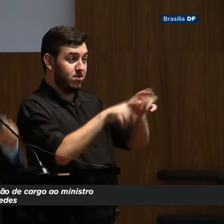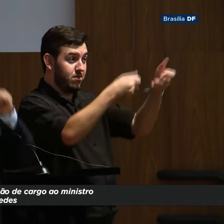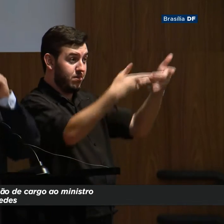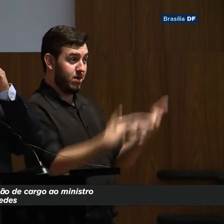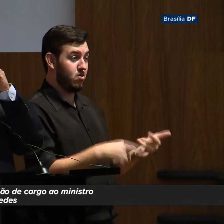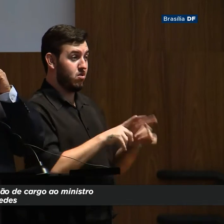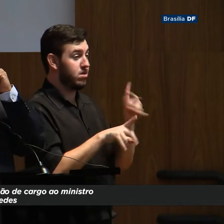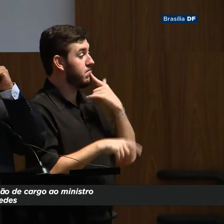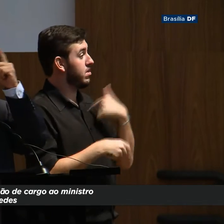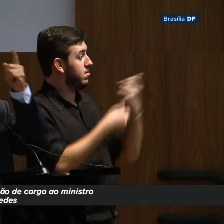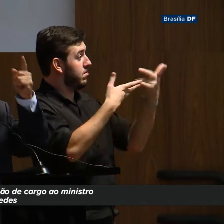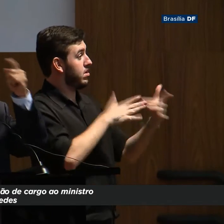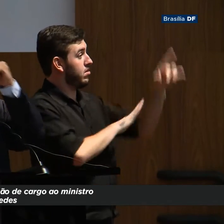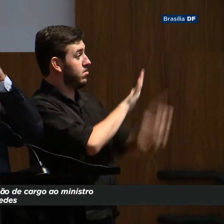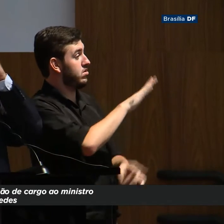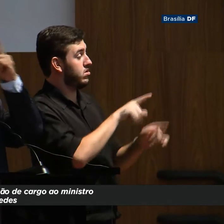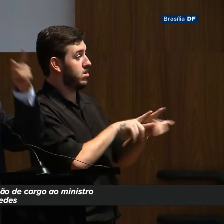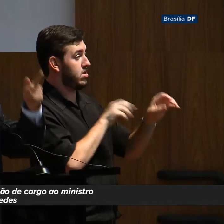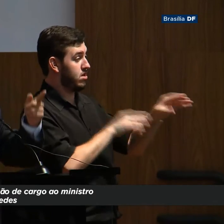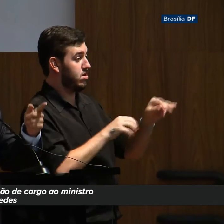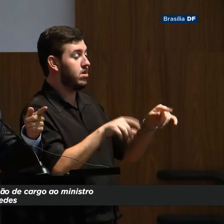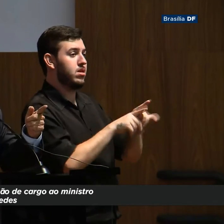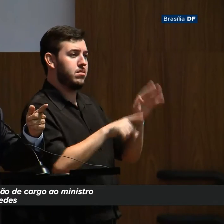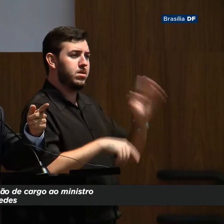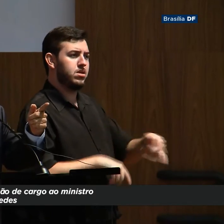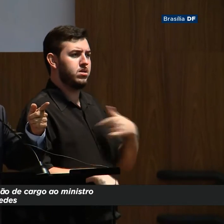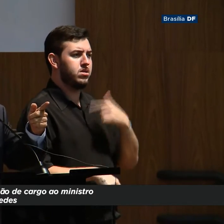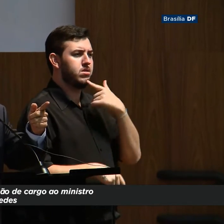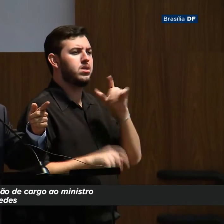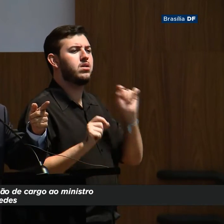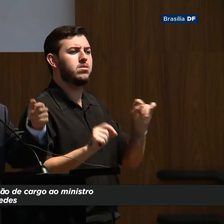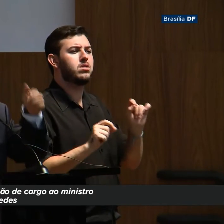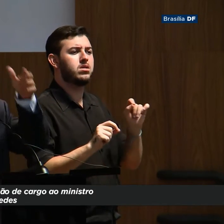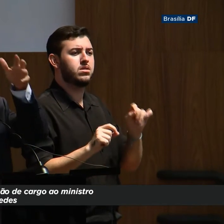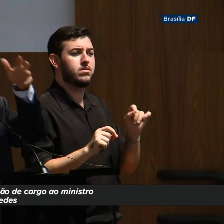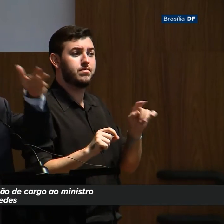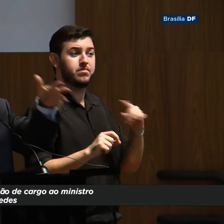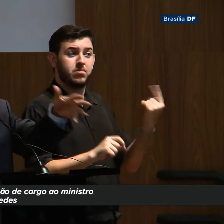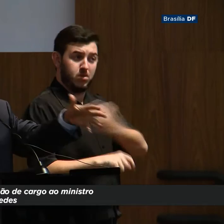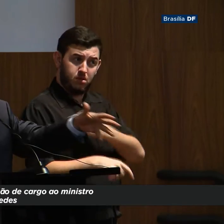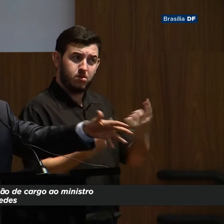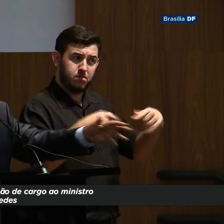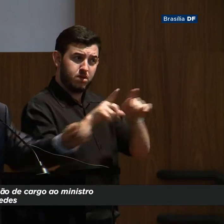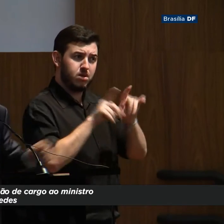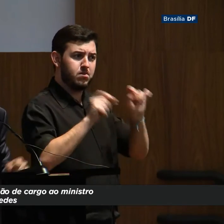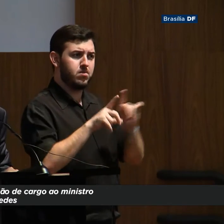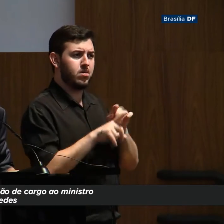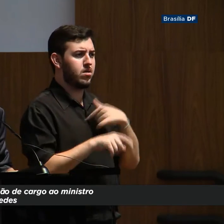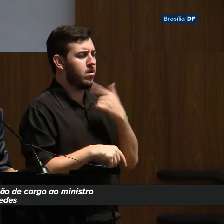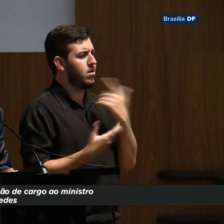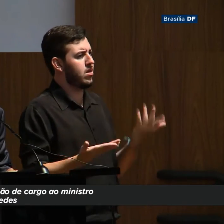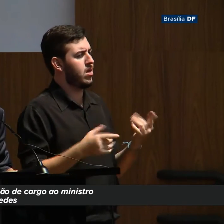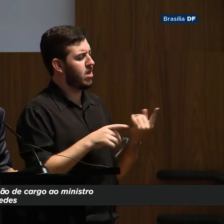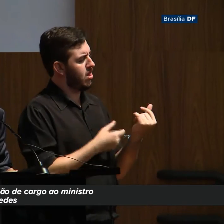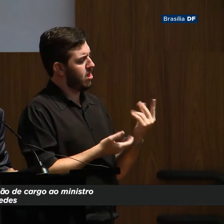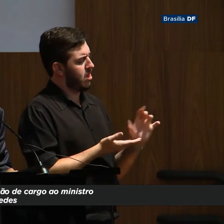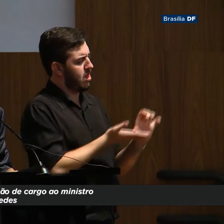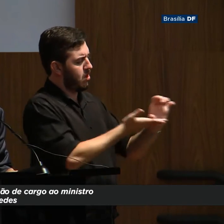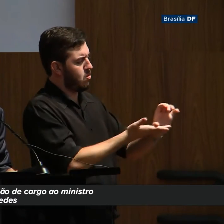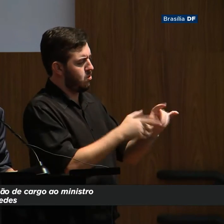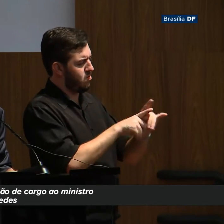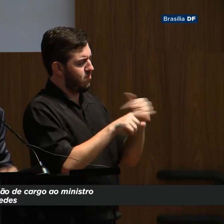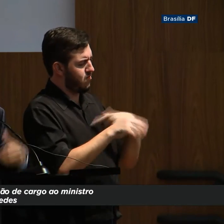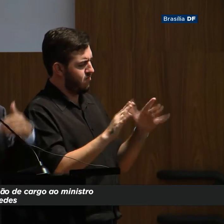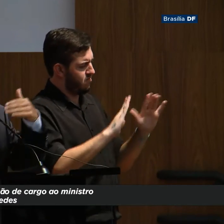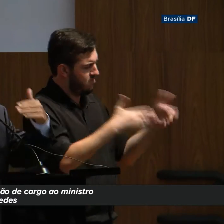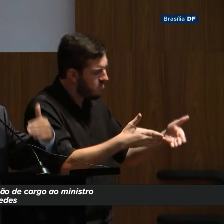tempo num rasgo de sabedoria e antevisão, temos que descentralizar esse recurso. Ela propunha também